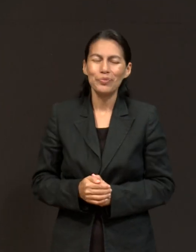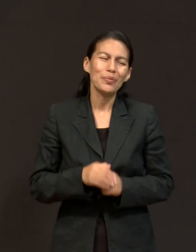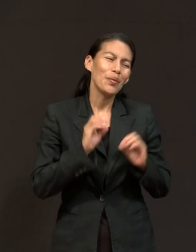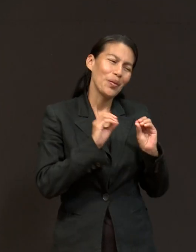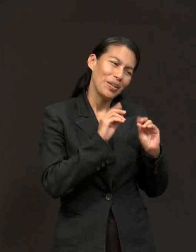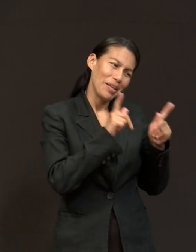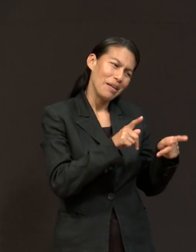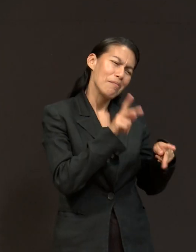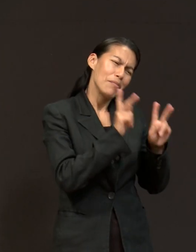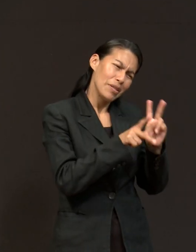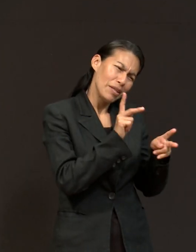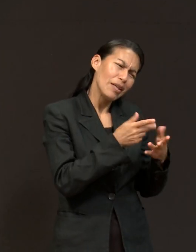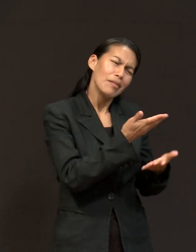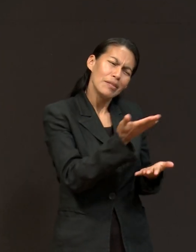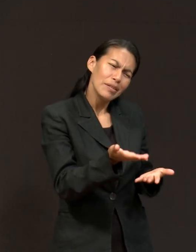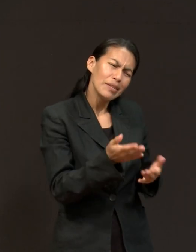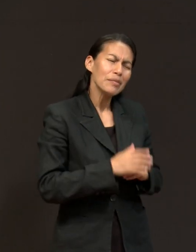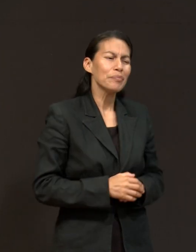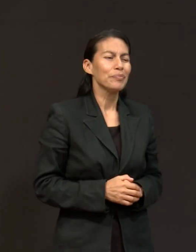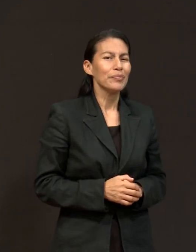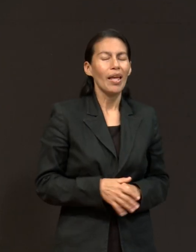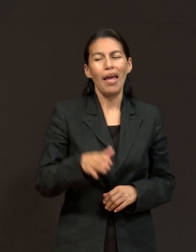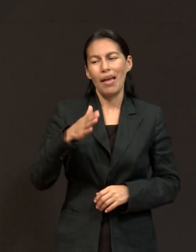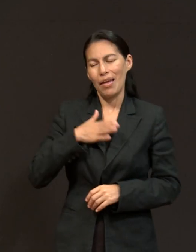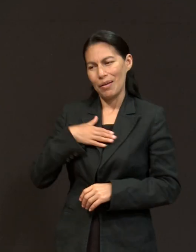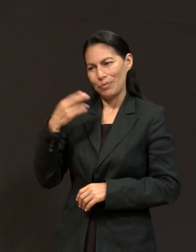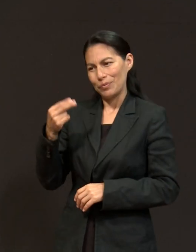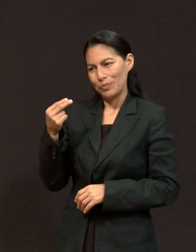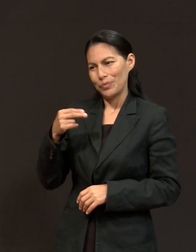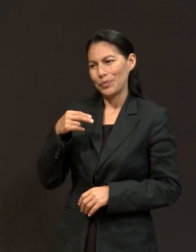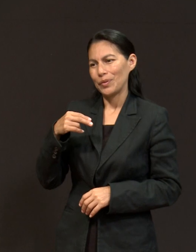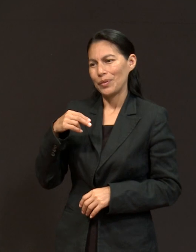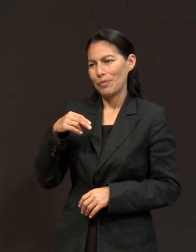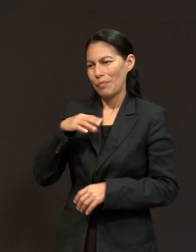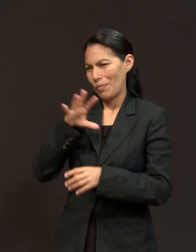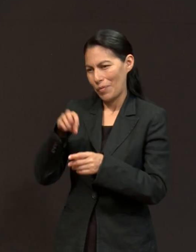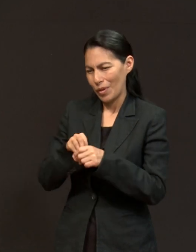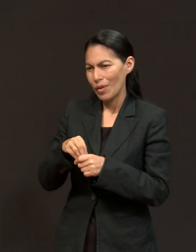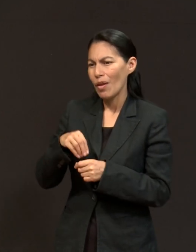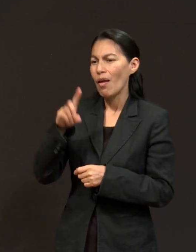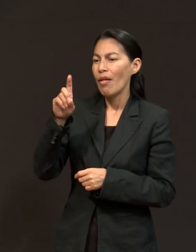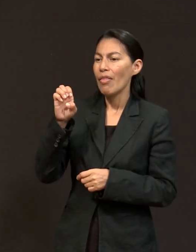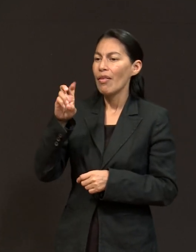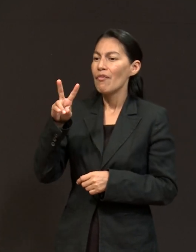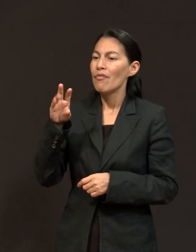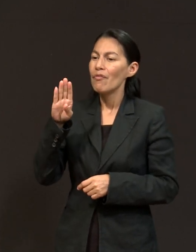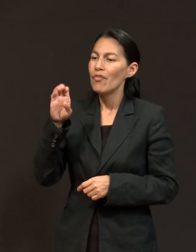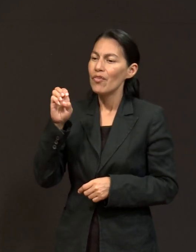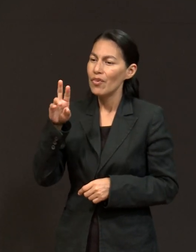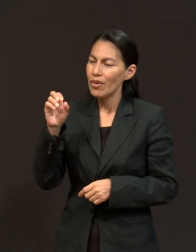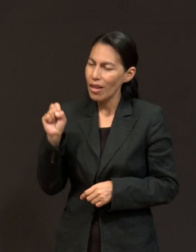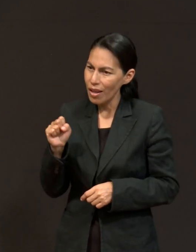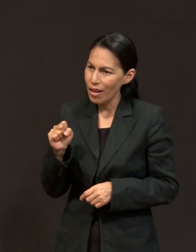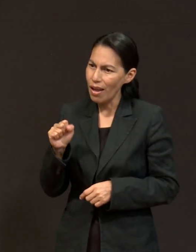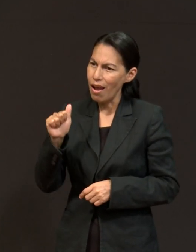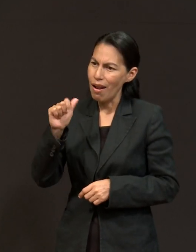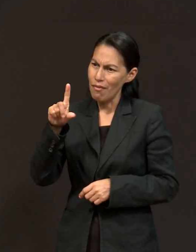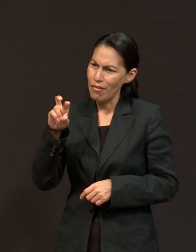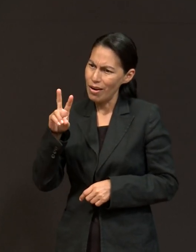ti. Bueno, mi nombre es Débora Álvarez Reyes, soy originaria del estado de Oaxaca. Llegué a